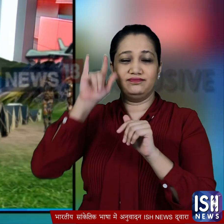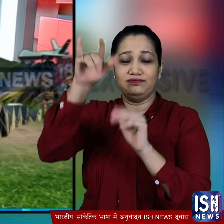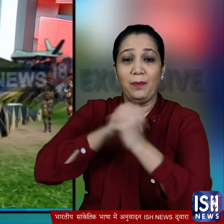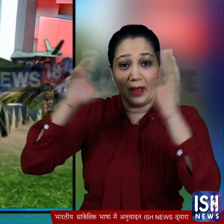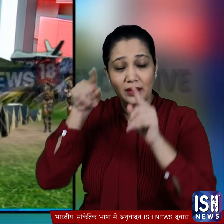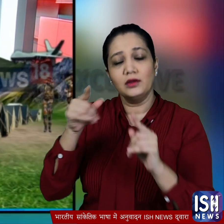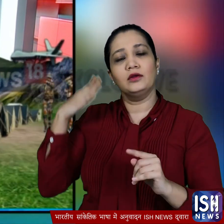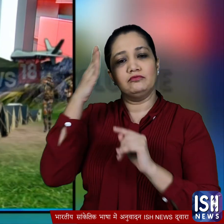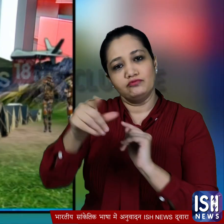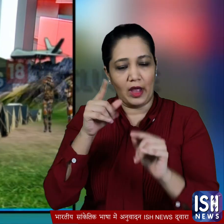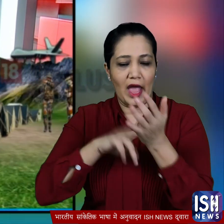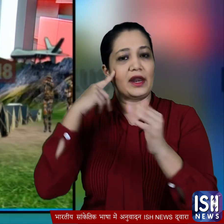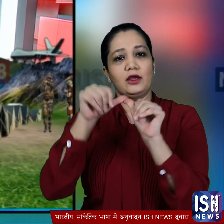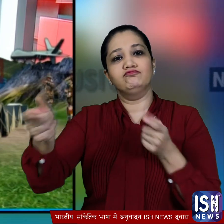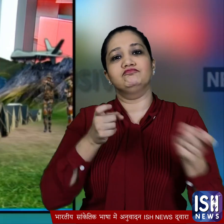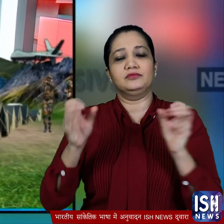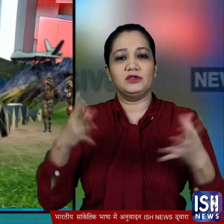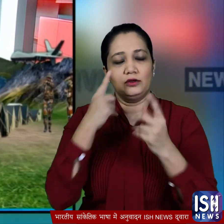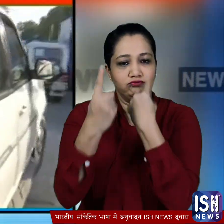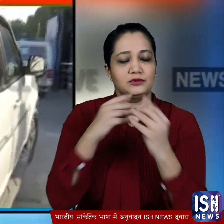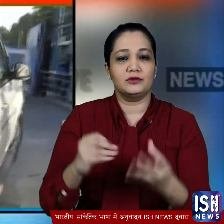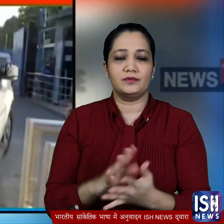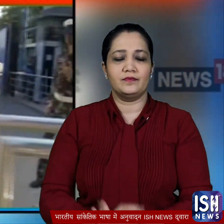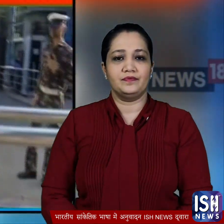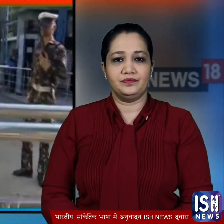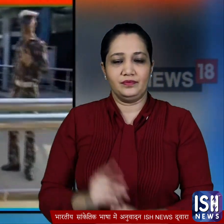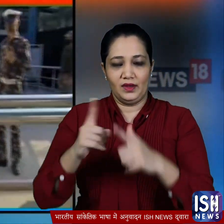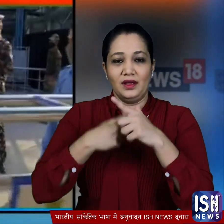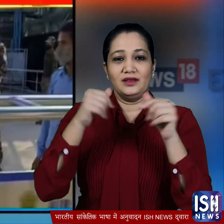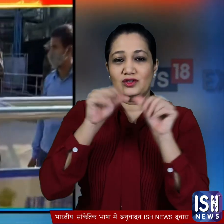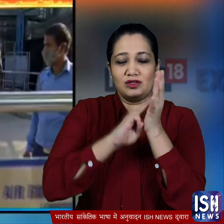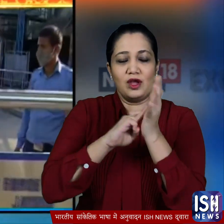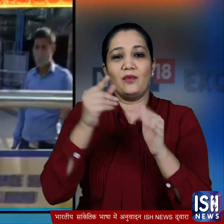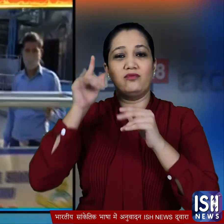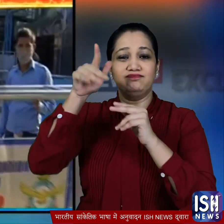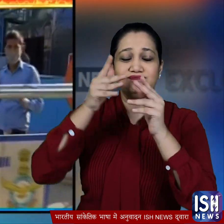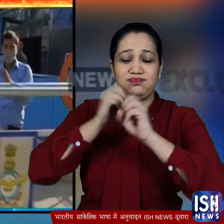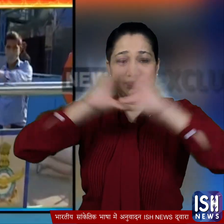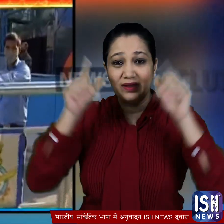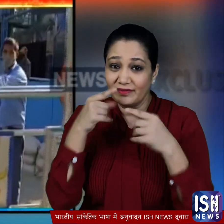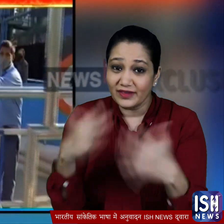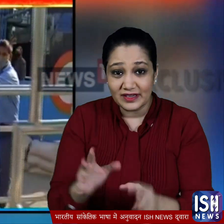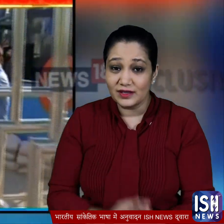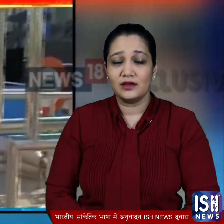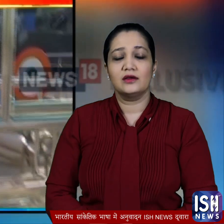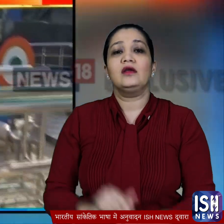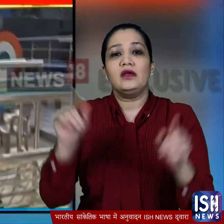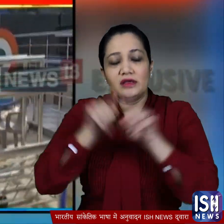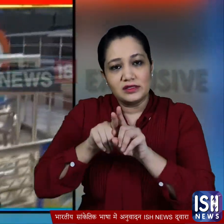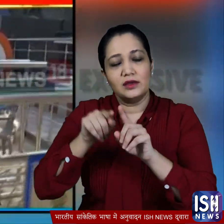हमले की जाज अपने हाथों में ले लिए जम्मू एरफोर स्टेशन के ब्लास्ट हुए थे इसी को देखते